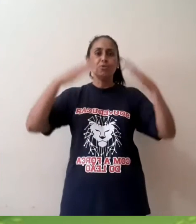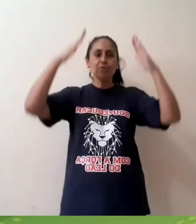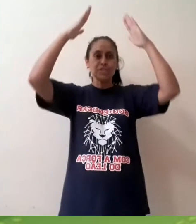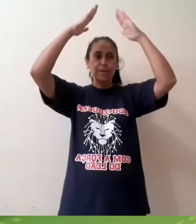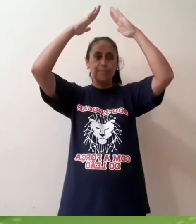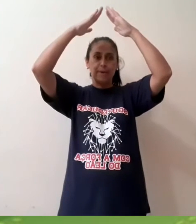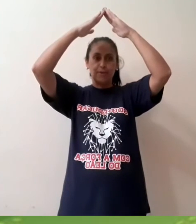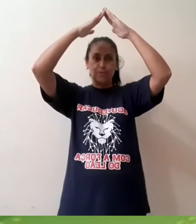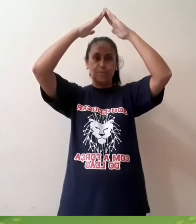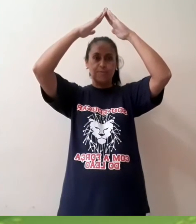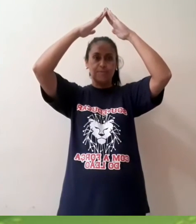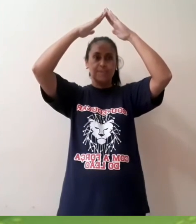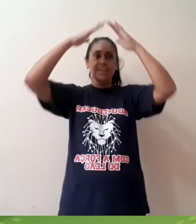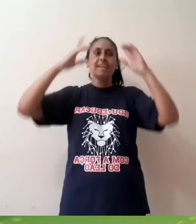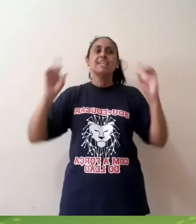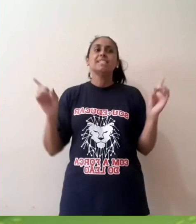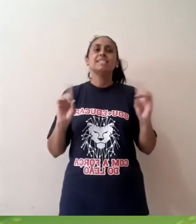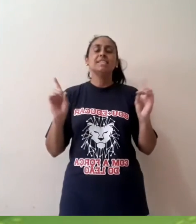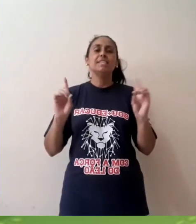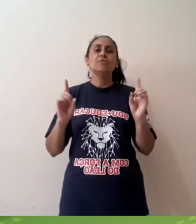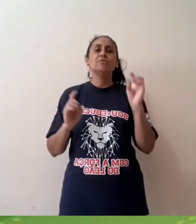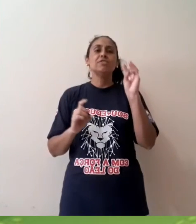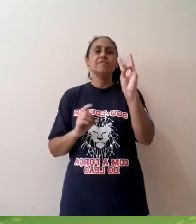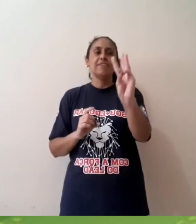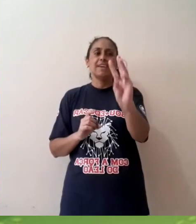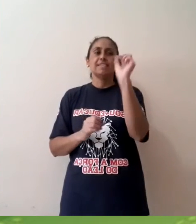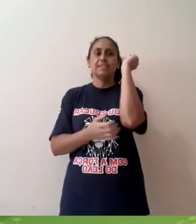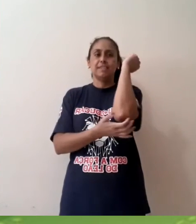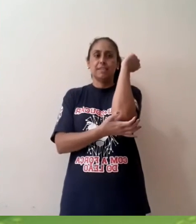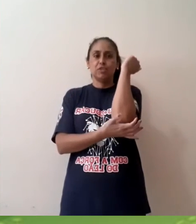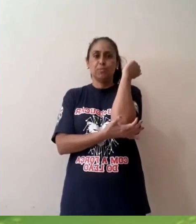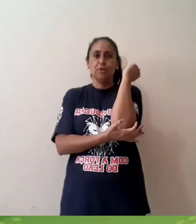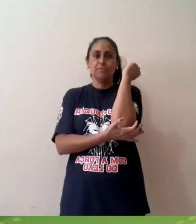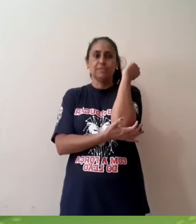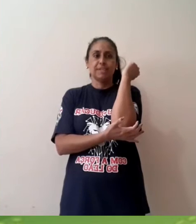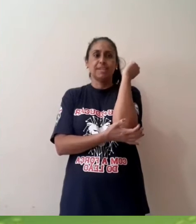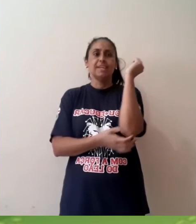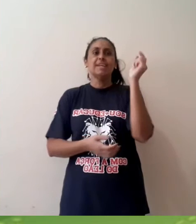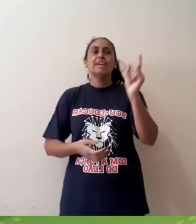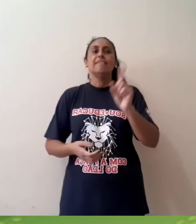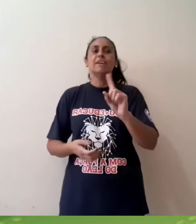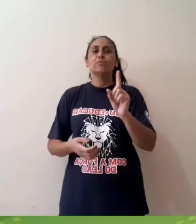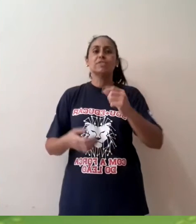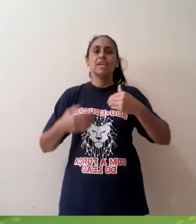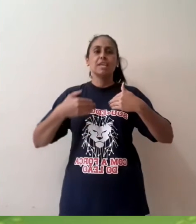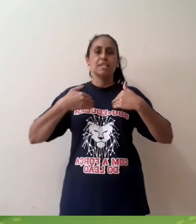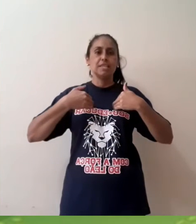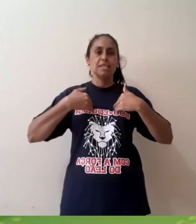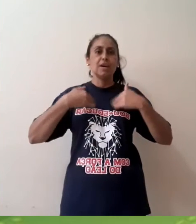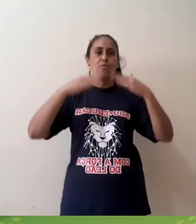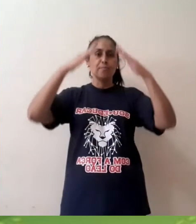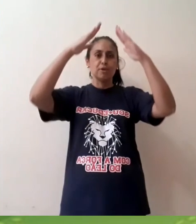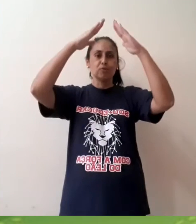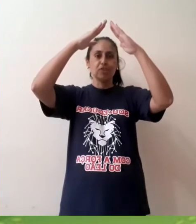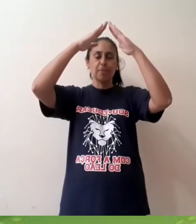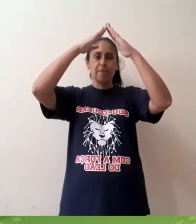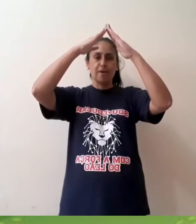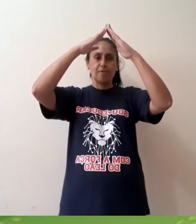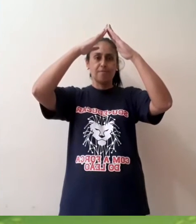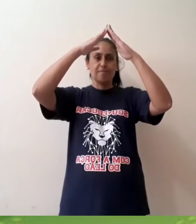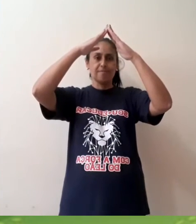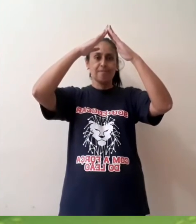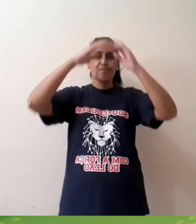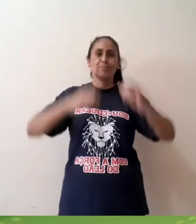meu chapéu. Se não tivesse três pontas, não seria o meu